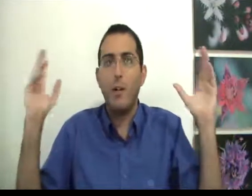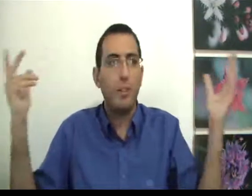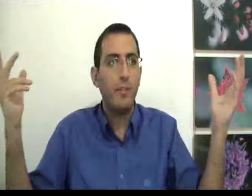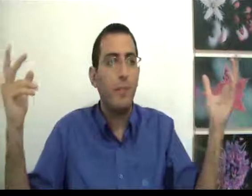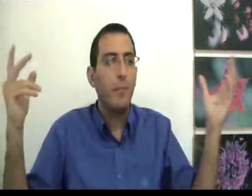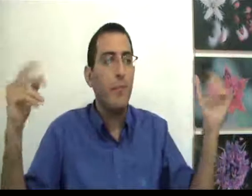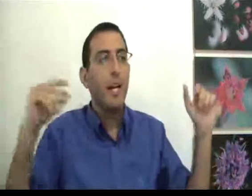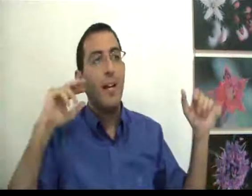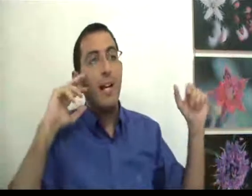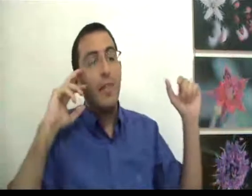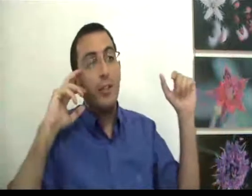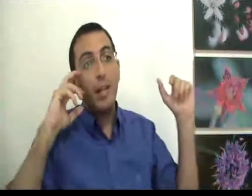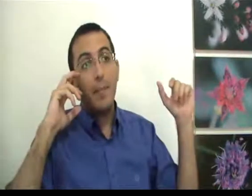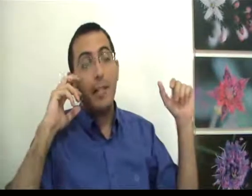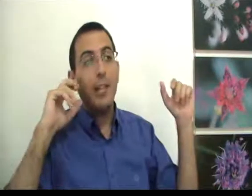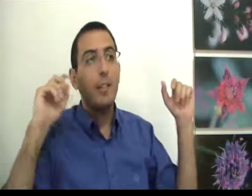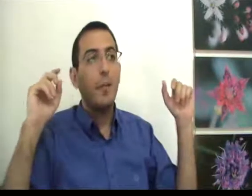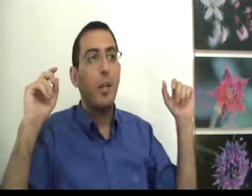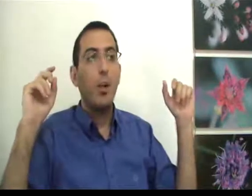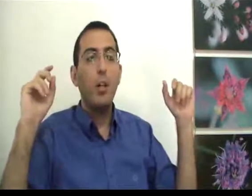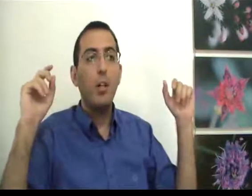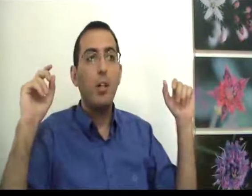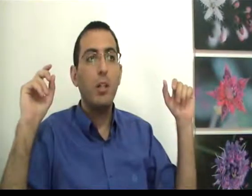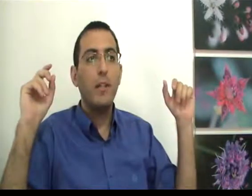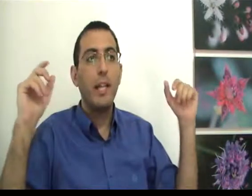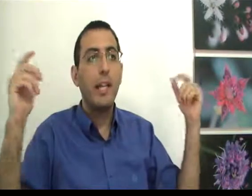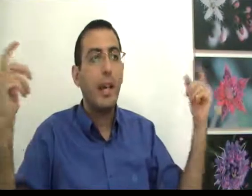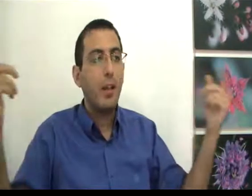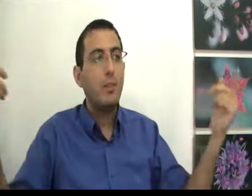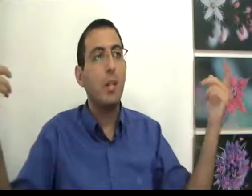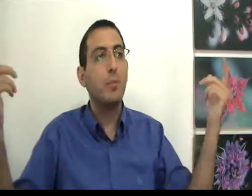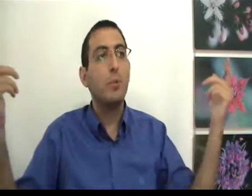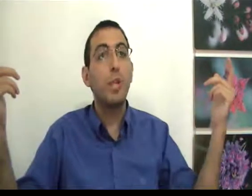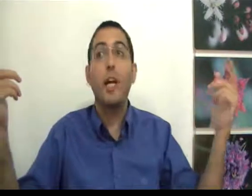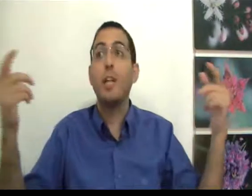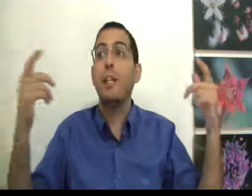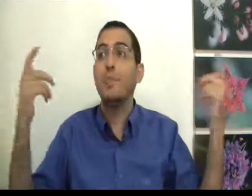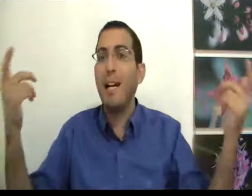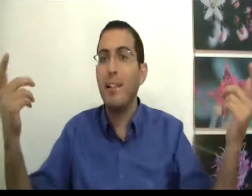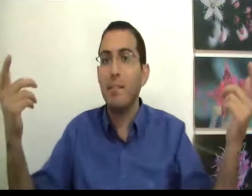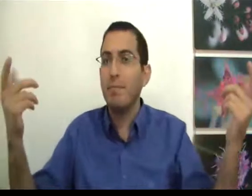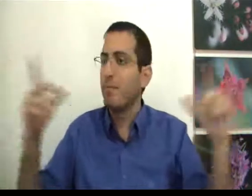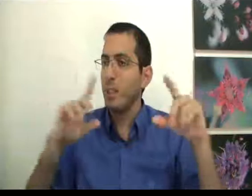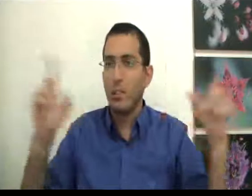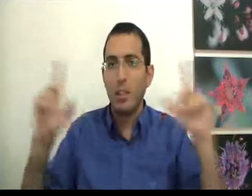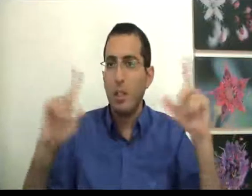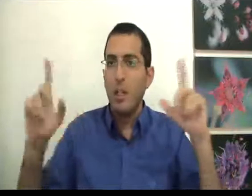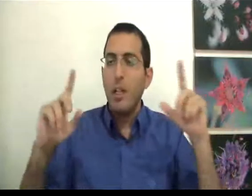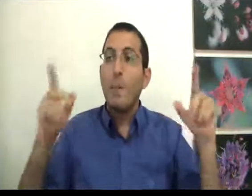על האושר וזהו איפה הצרה מתחילה? שדם אומר לא אבל אני כן רוצה להיות מאושר רק שאני זמן אם